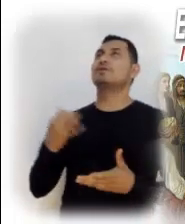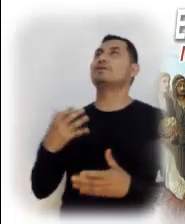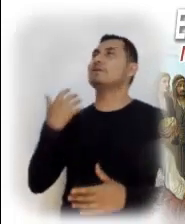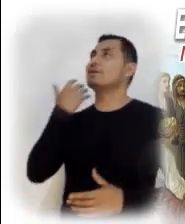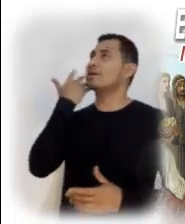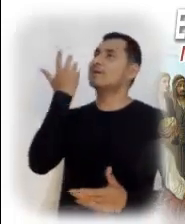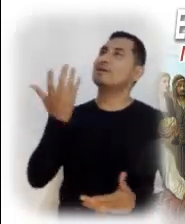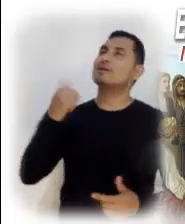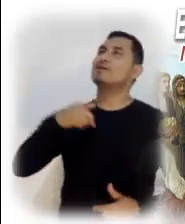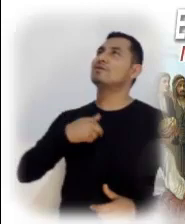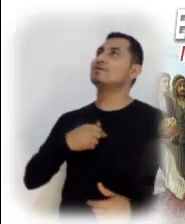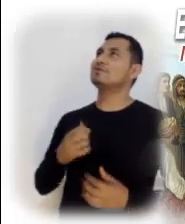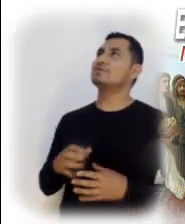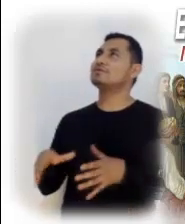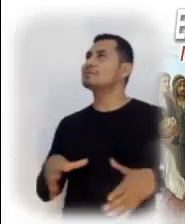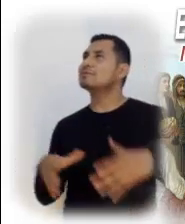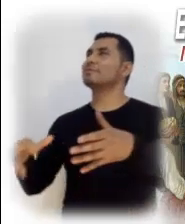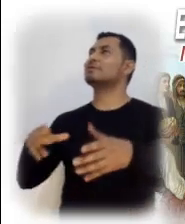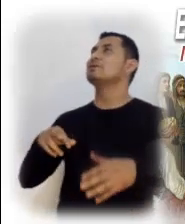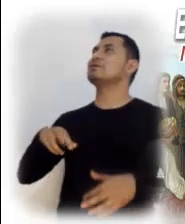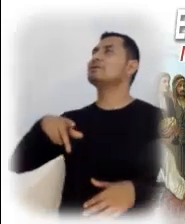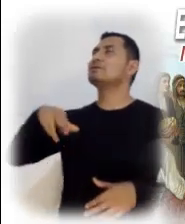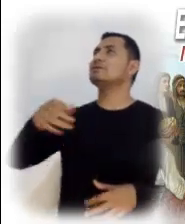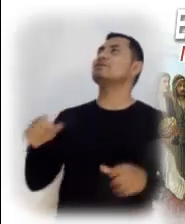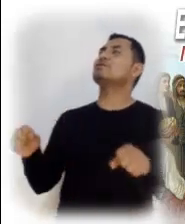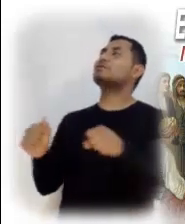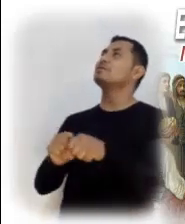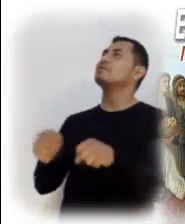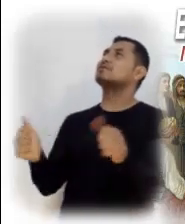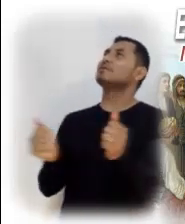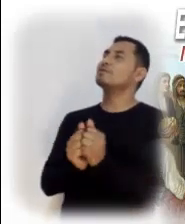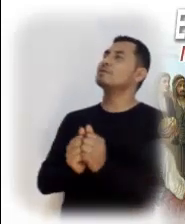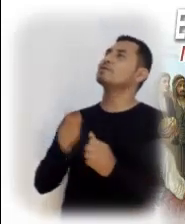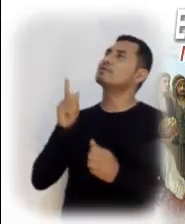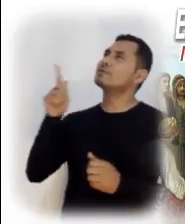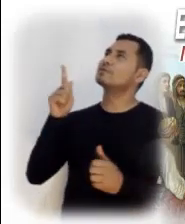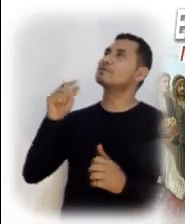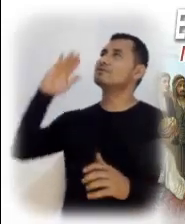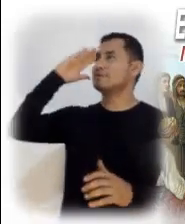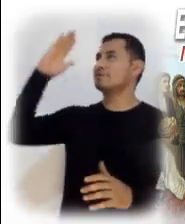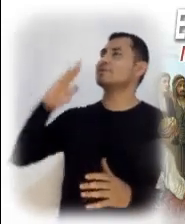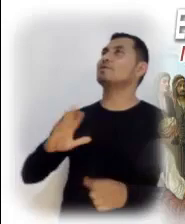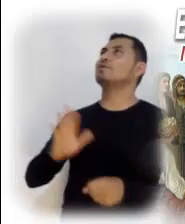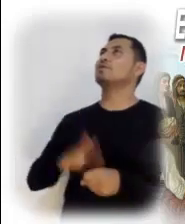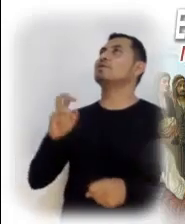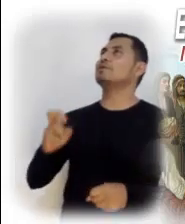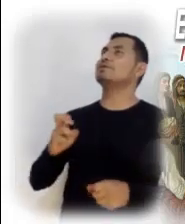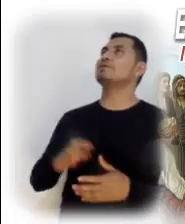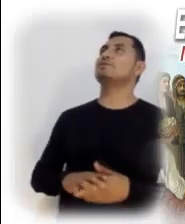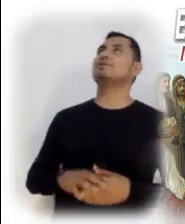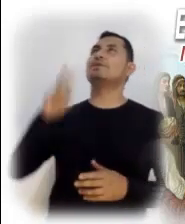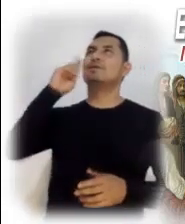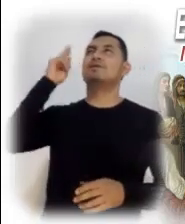Es difícil caminar cuando se ha perdido la esperanza. Es triste tener que levantarse por las